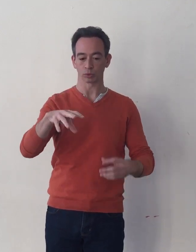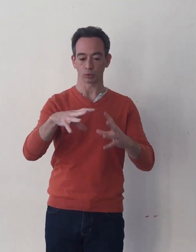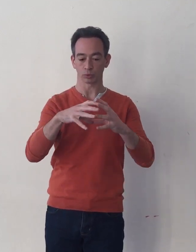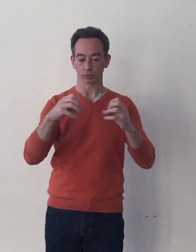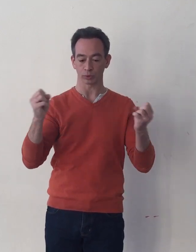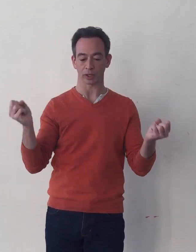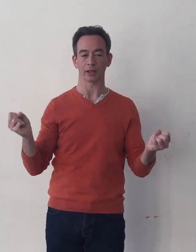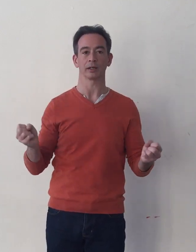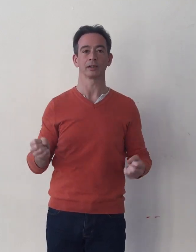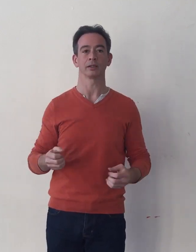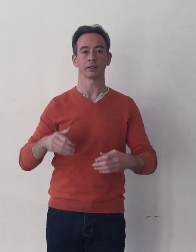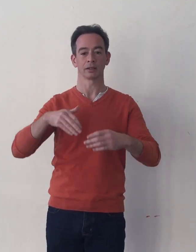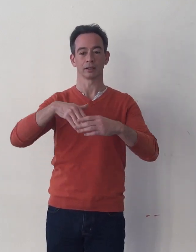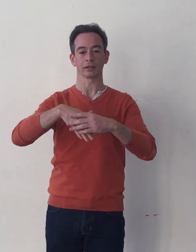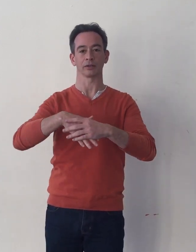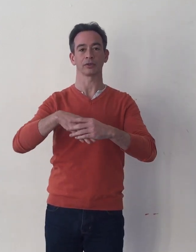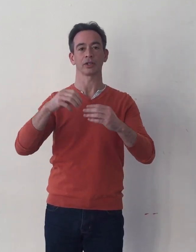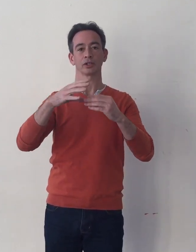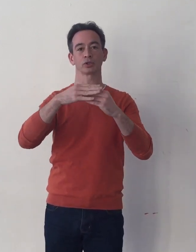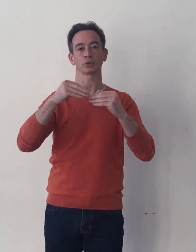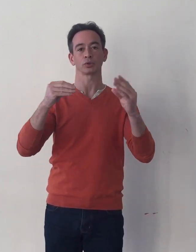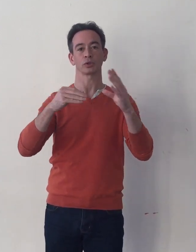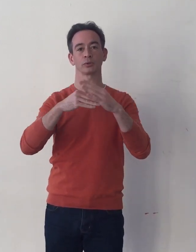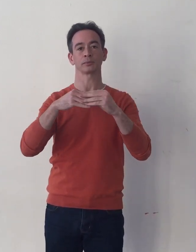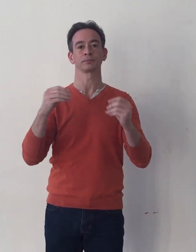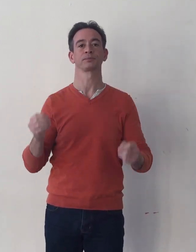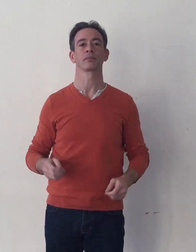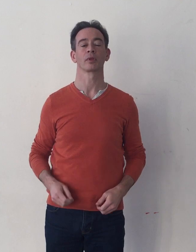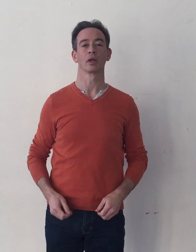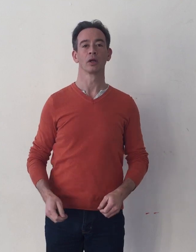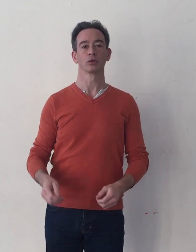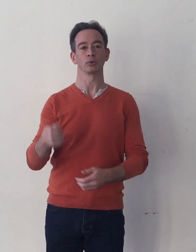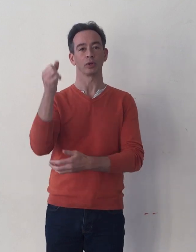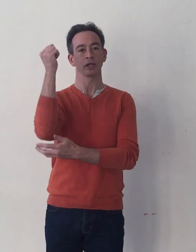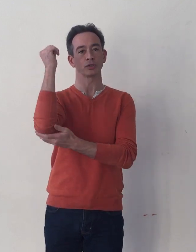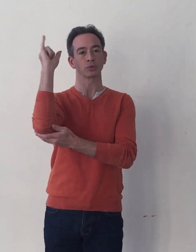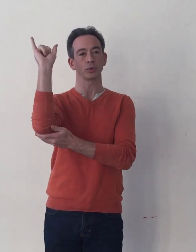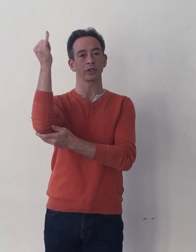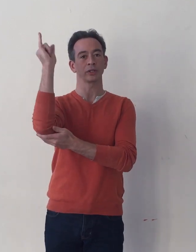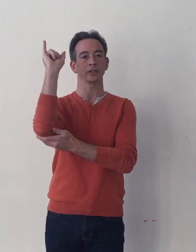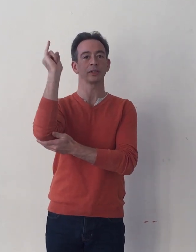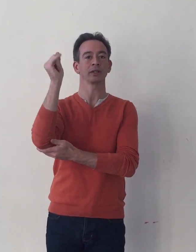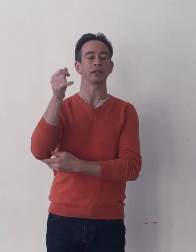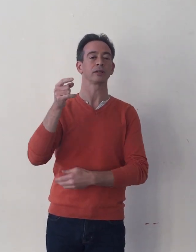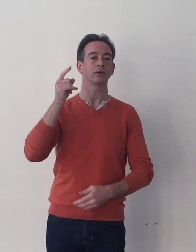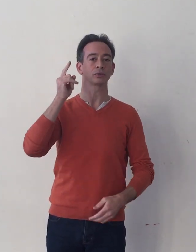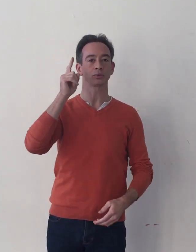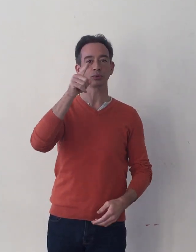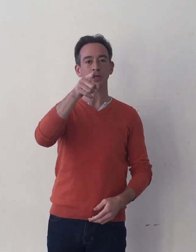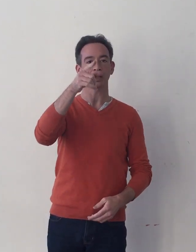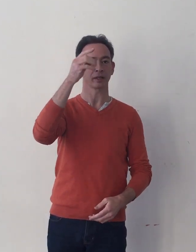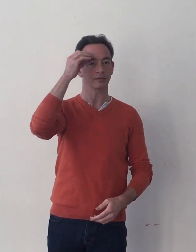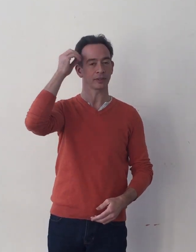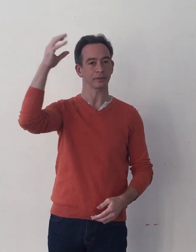trouveras dans tes chaussons, tous les jouets dont tu as rêvé.